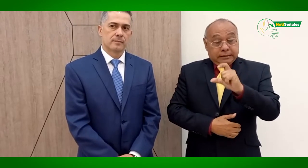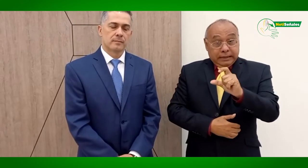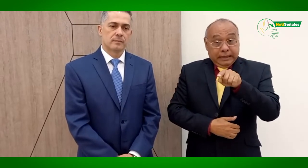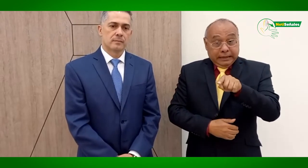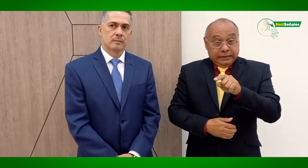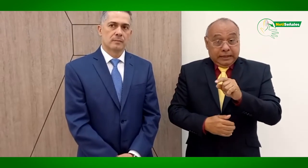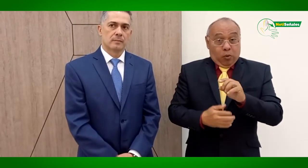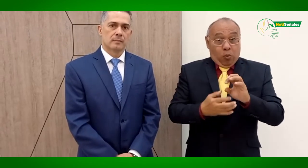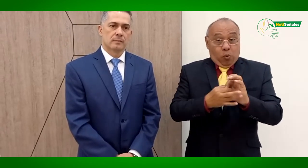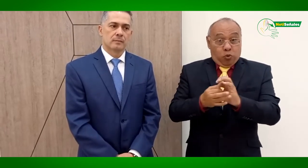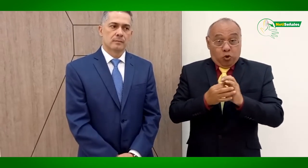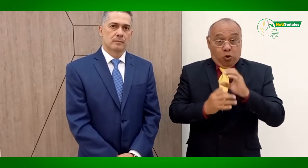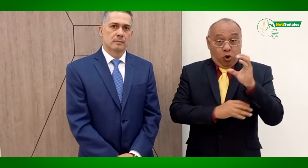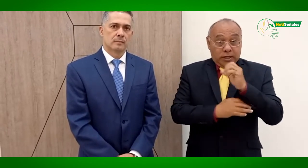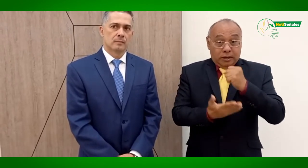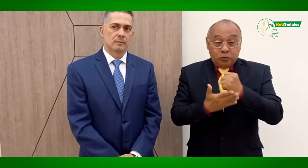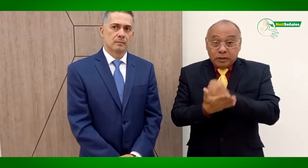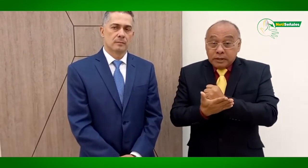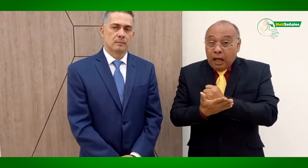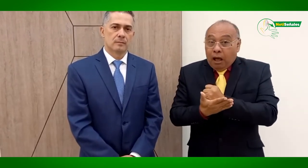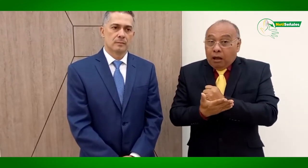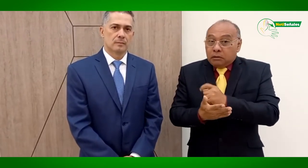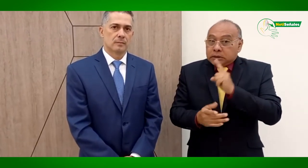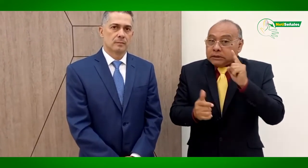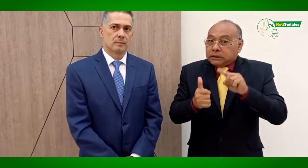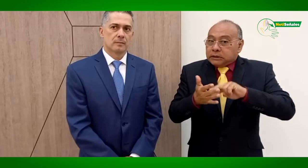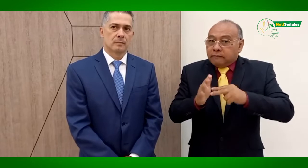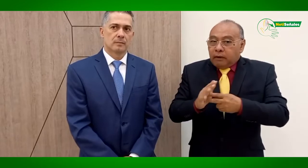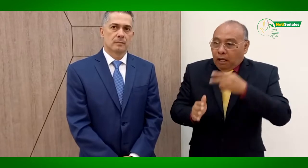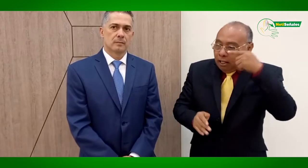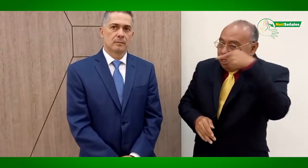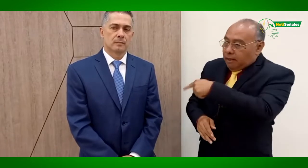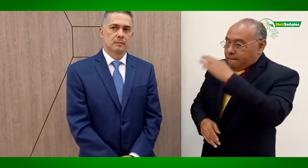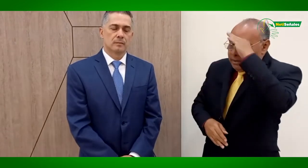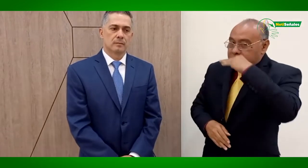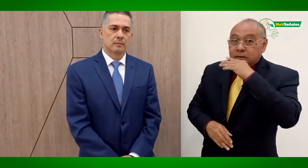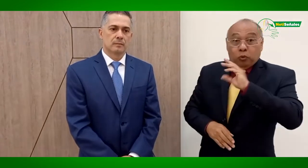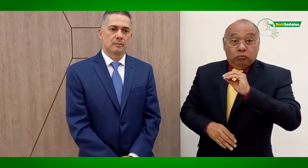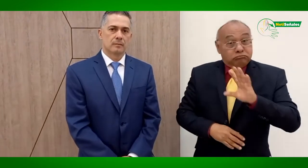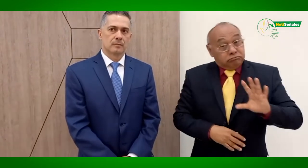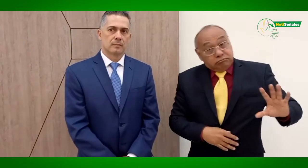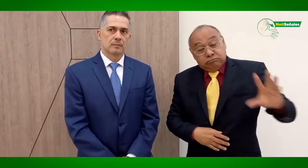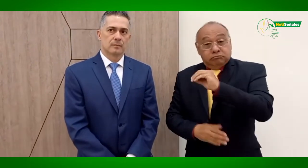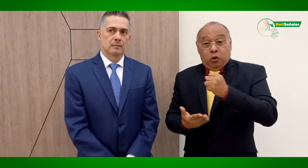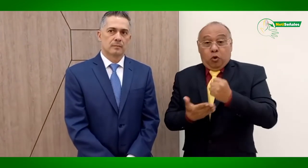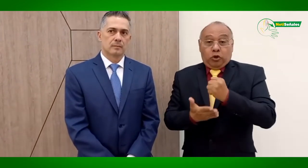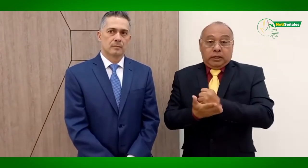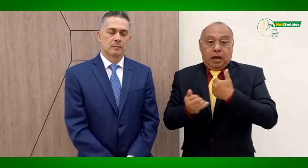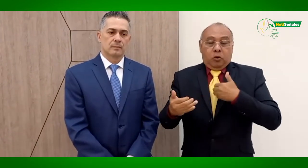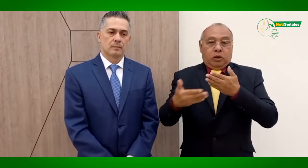Unión Colegiada Nacional de Notariado Colombiano quiere decir que no es solamente Medellín, también tenemos que